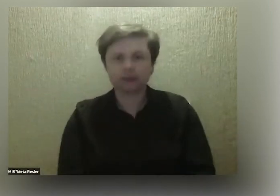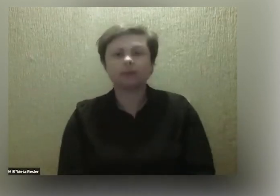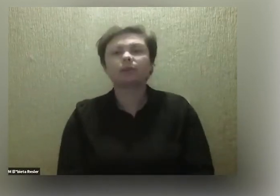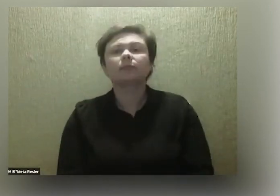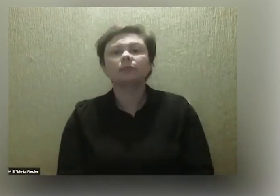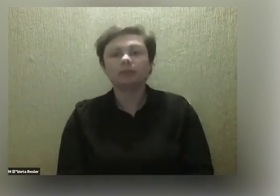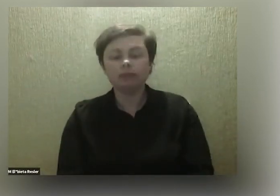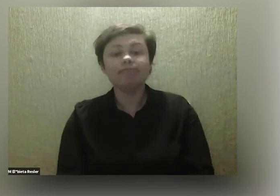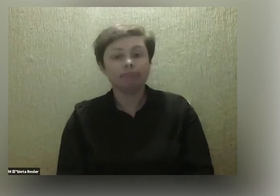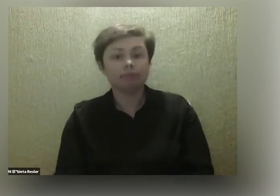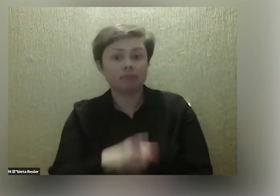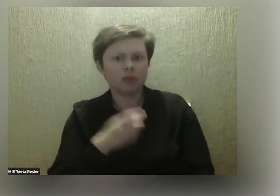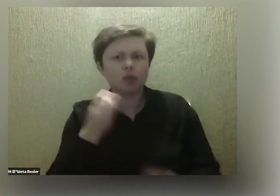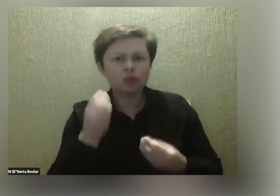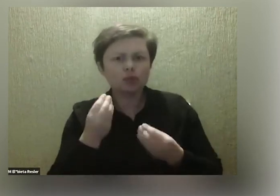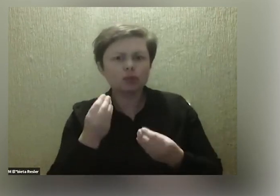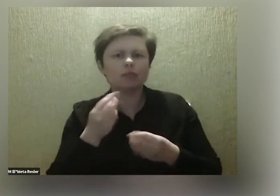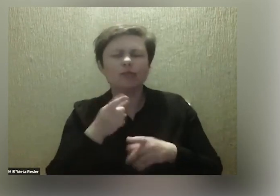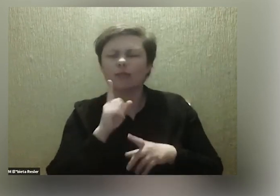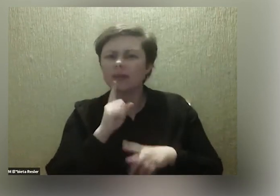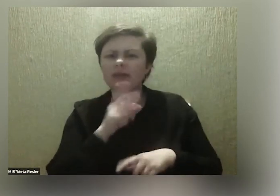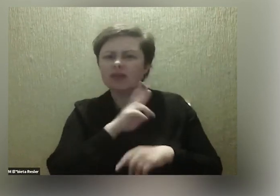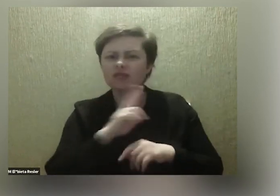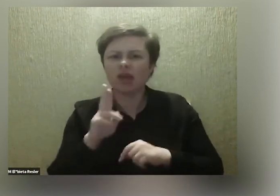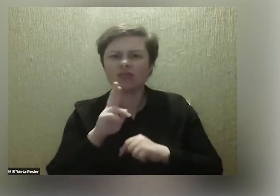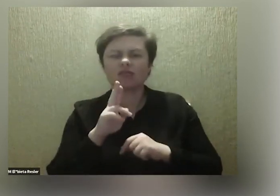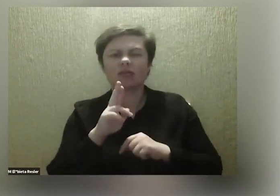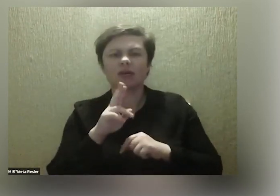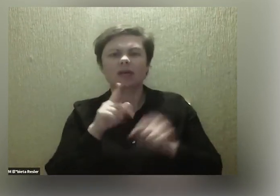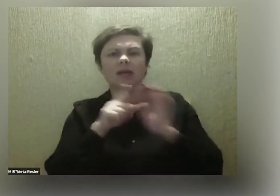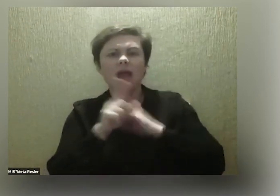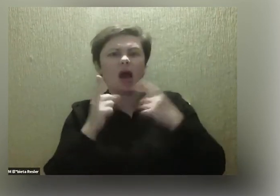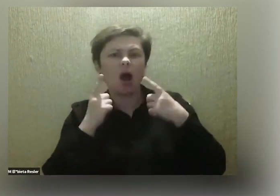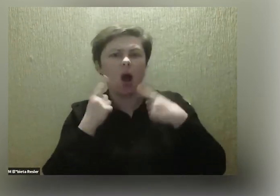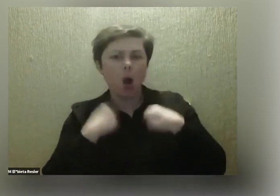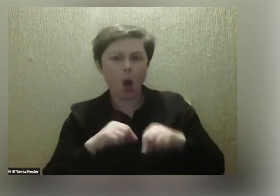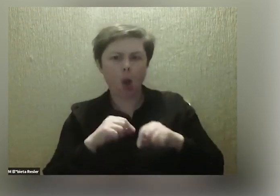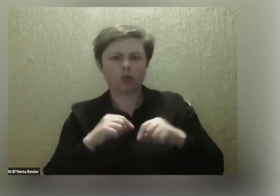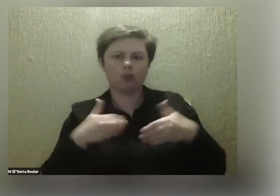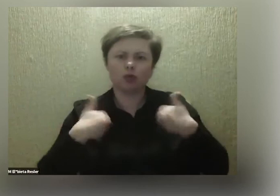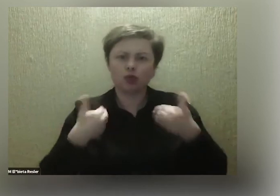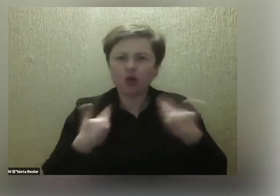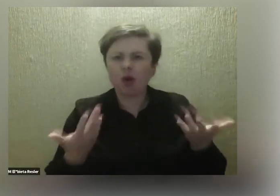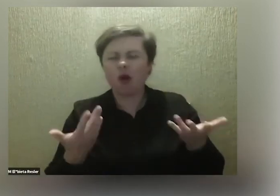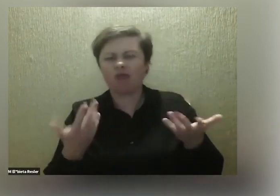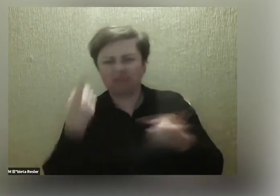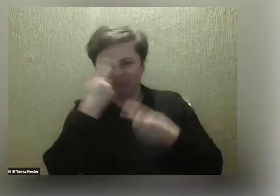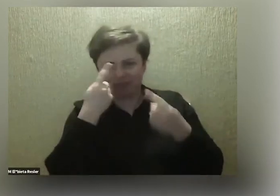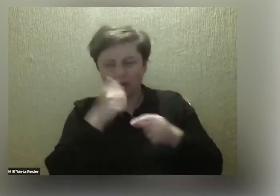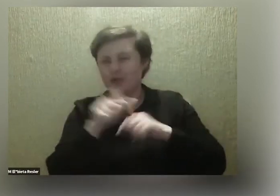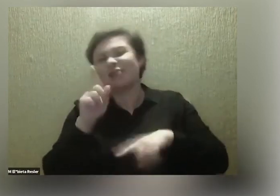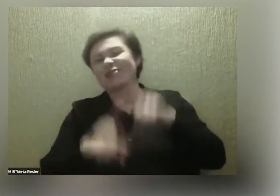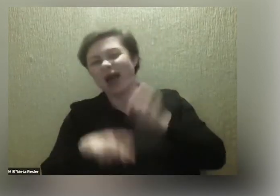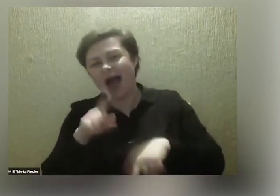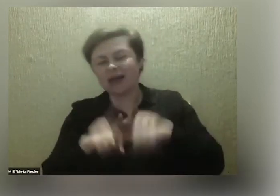No to jest niebywałe, bo też to są rzeczy, które dla osób pełnosprawnych wydają się absolutnie jakieś naturalne.